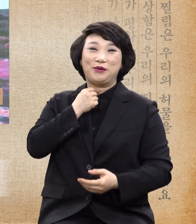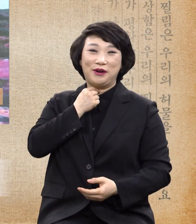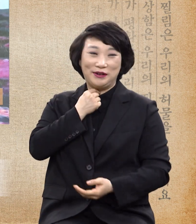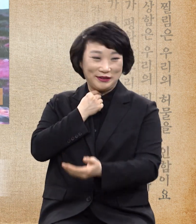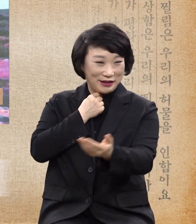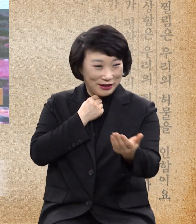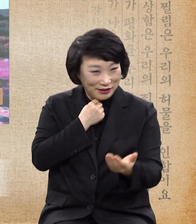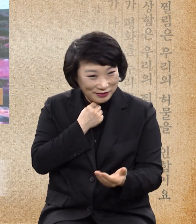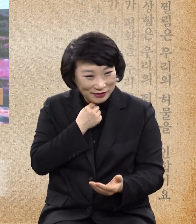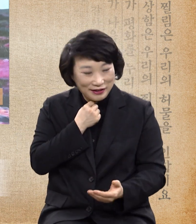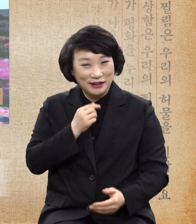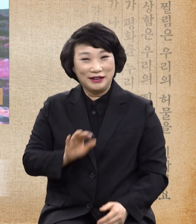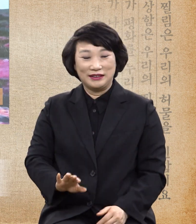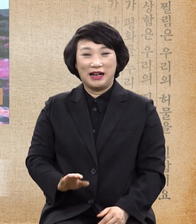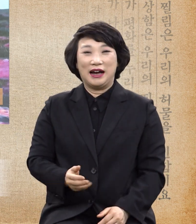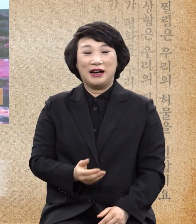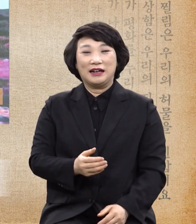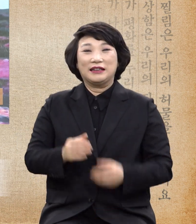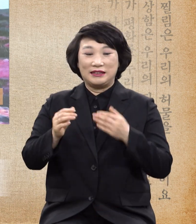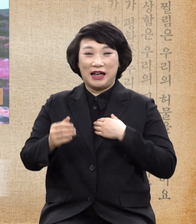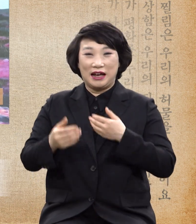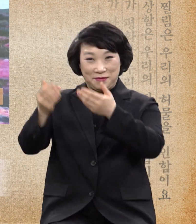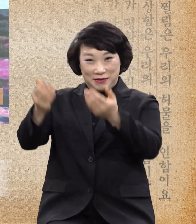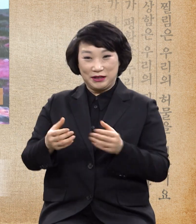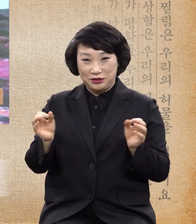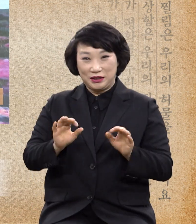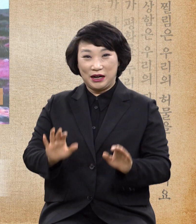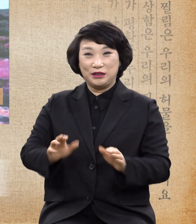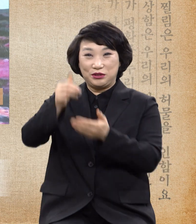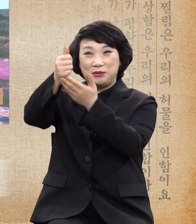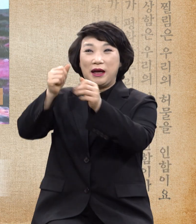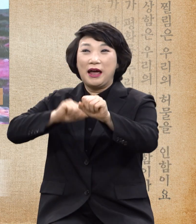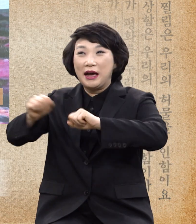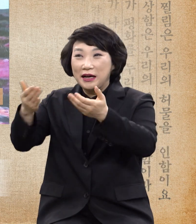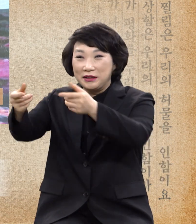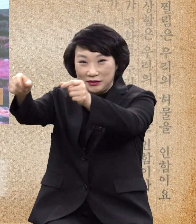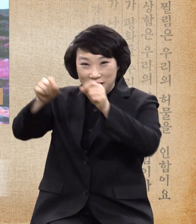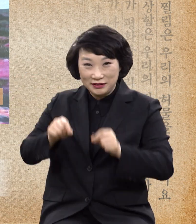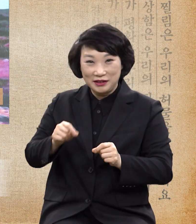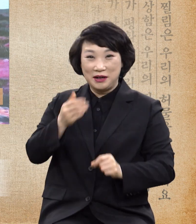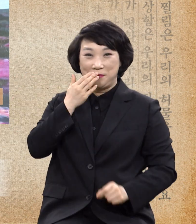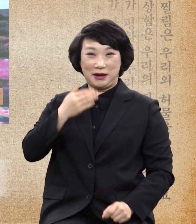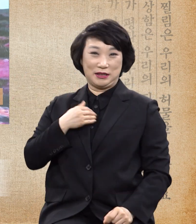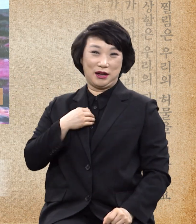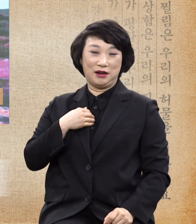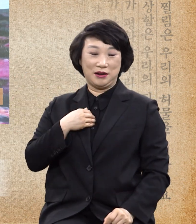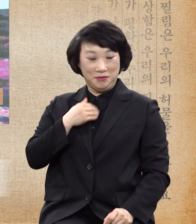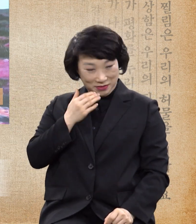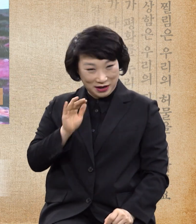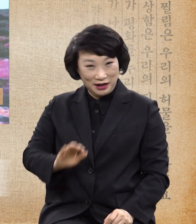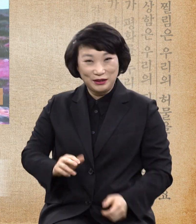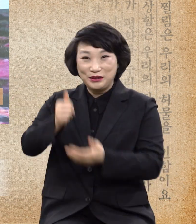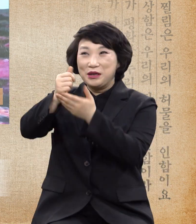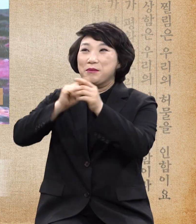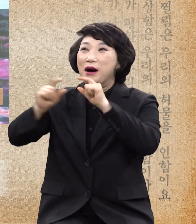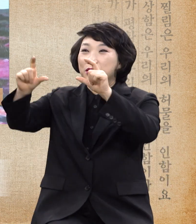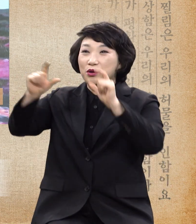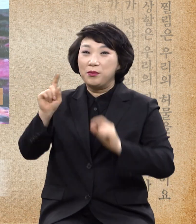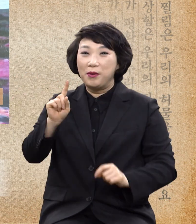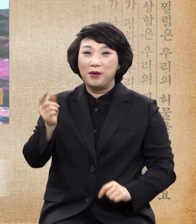여러분이 받는 순간에 주님의 하신 일을 하실 것이니 주님 말씀하시기를 내가